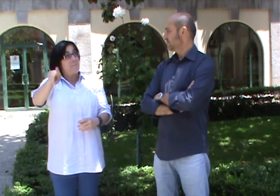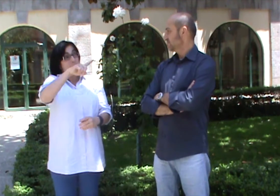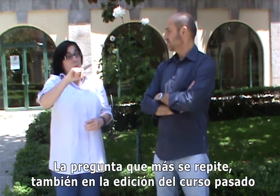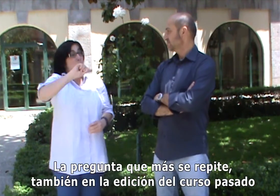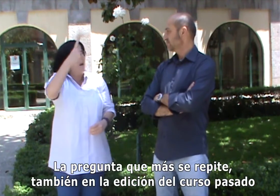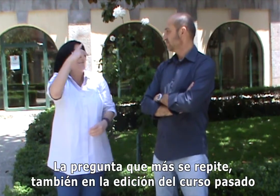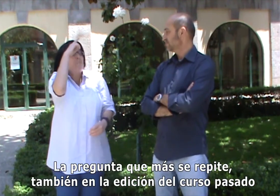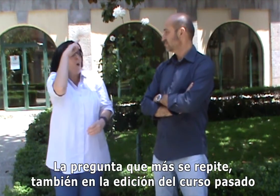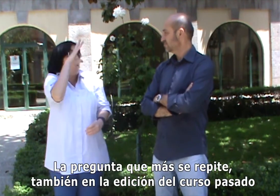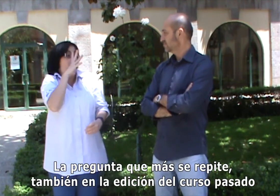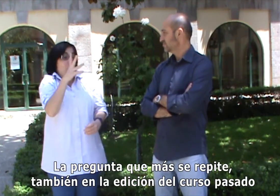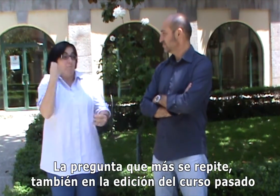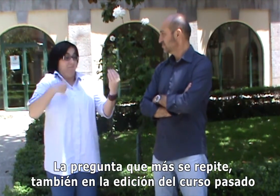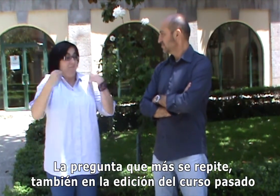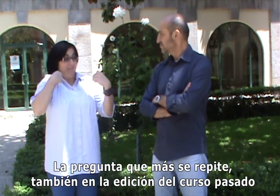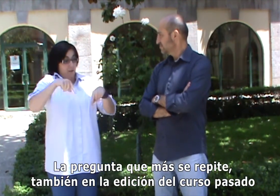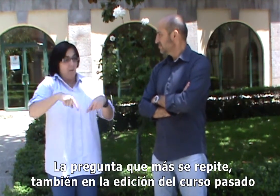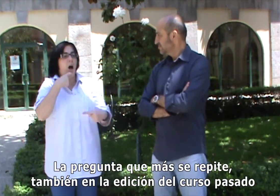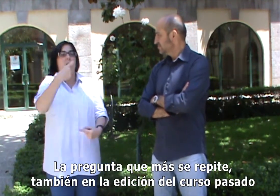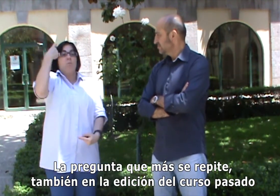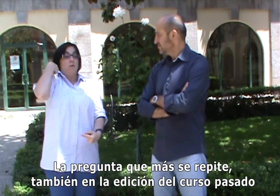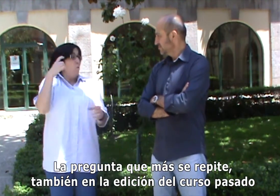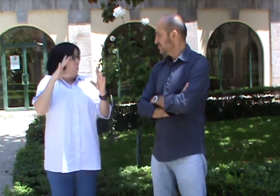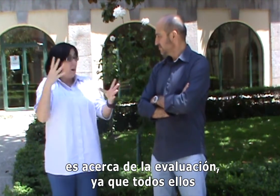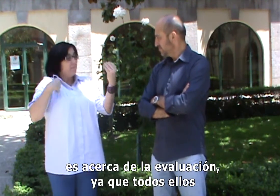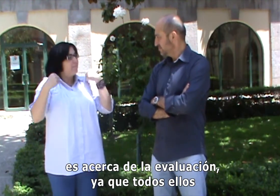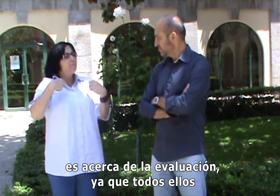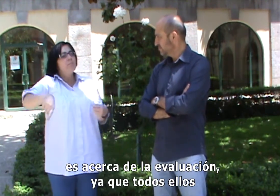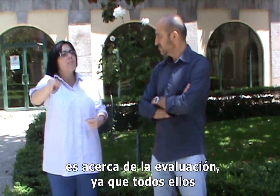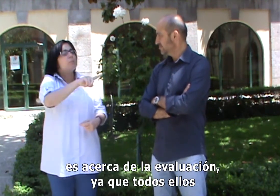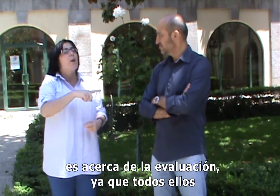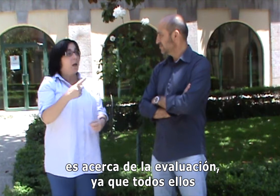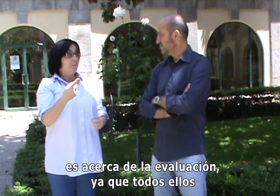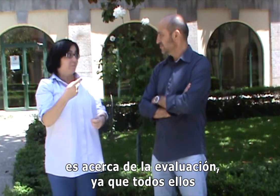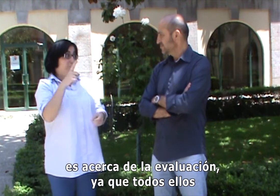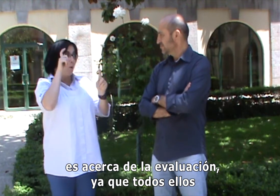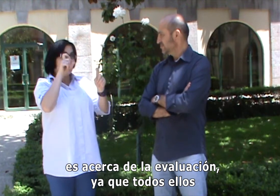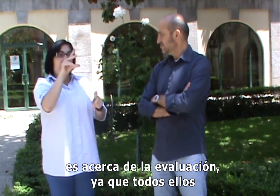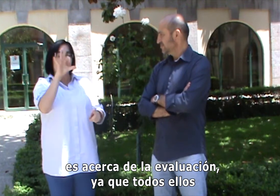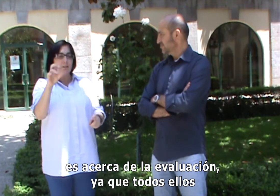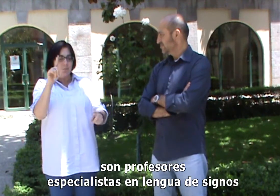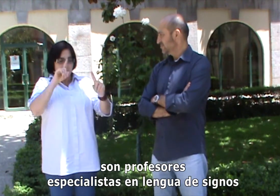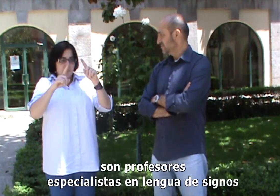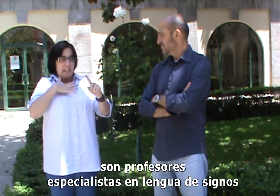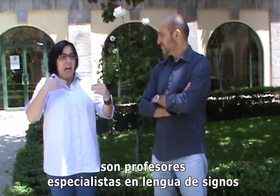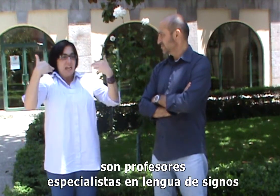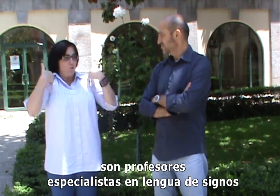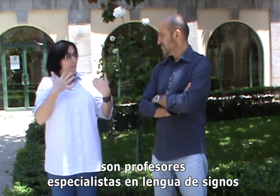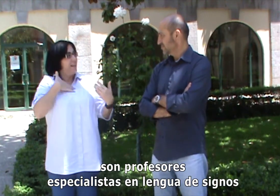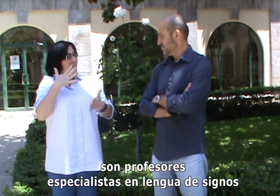La pregunta que más se repite, también es en la edición del curso pasado, es acerca de la evaluación, ya que todos ellos son profesores especialistas en